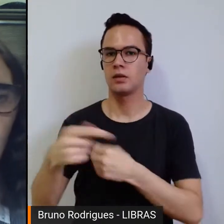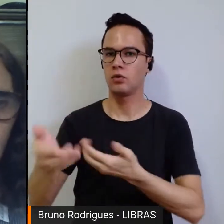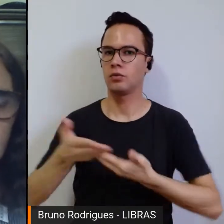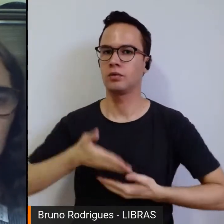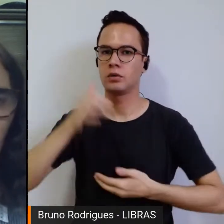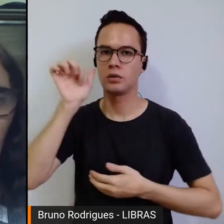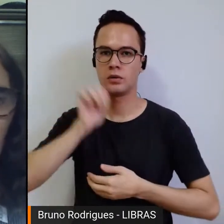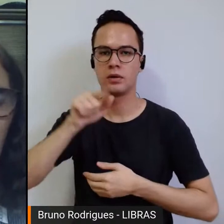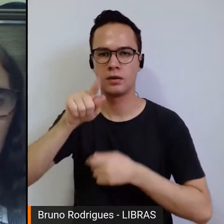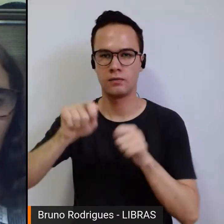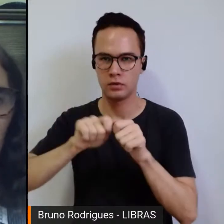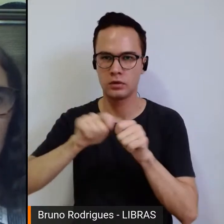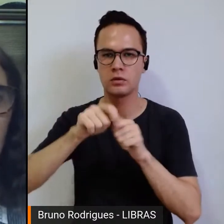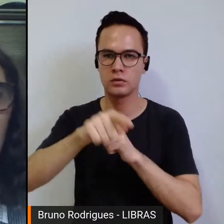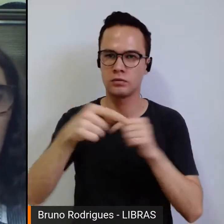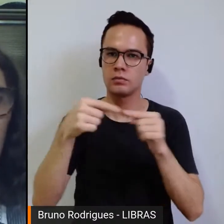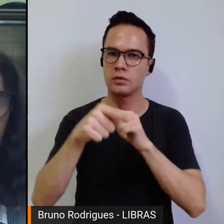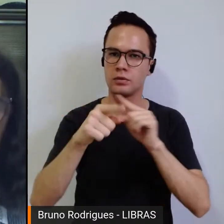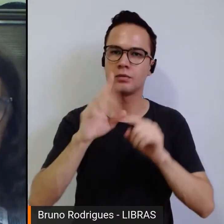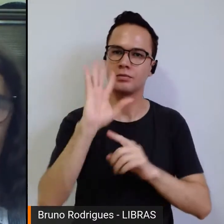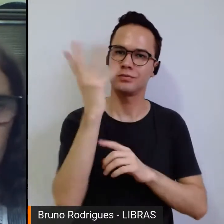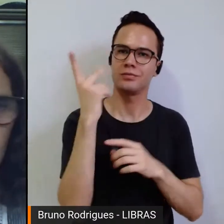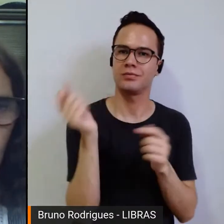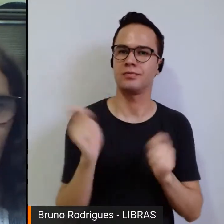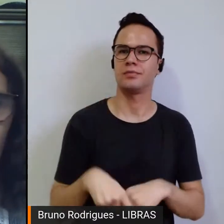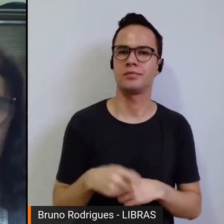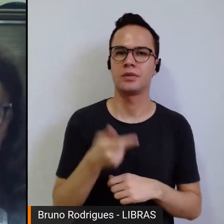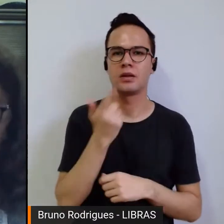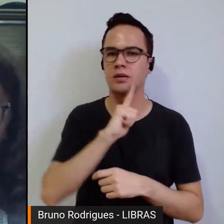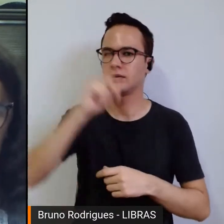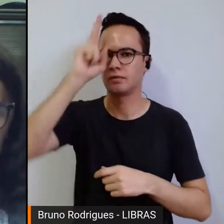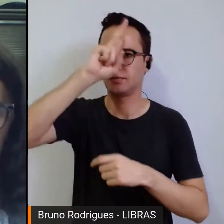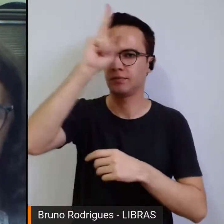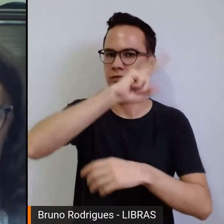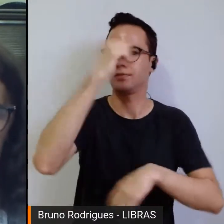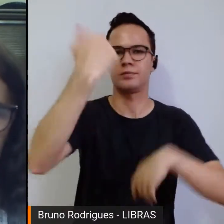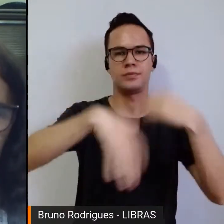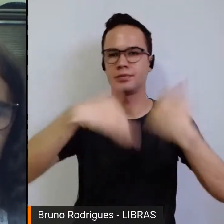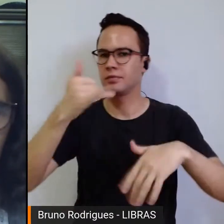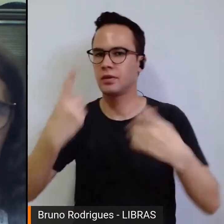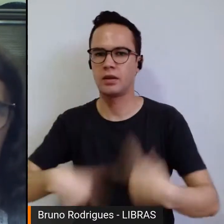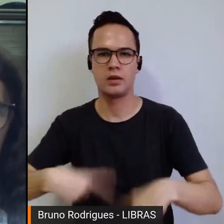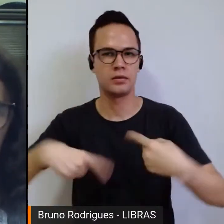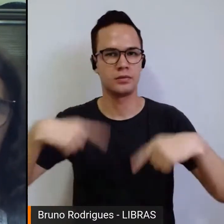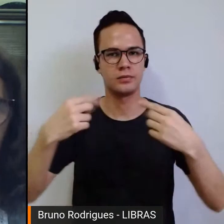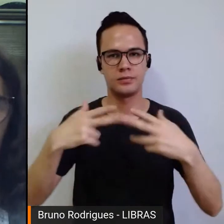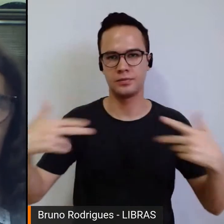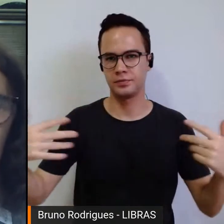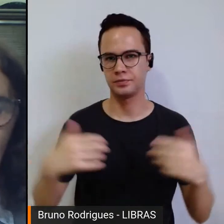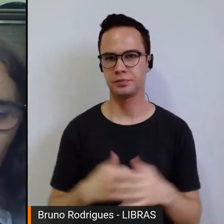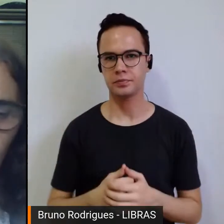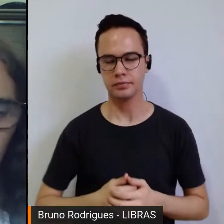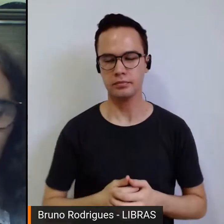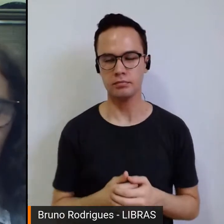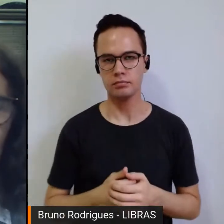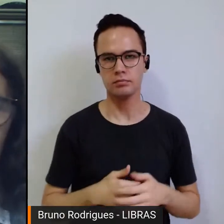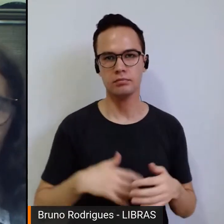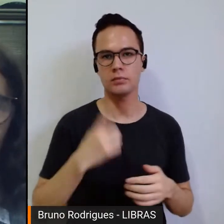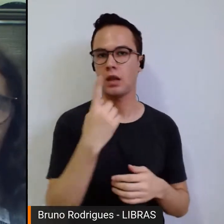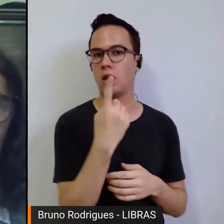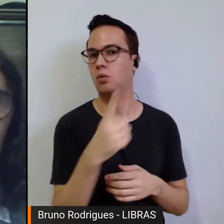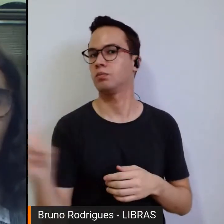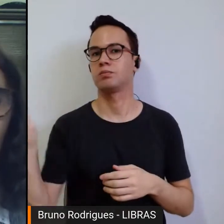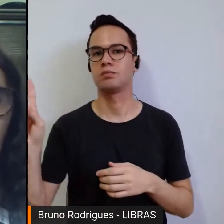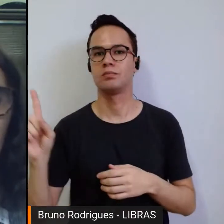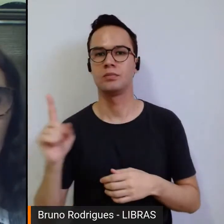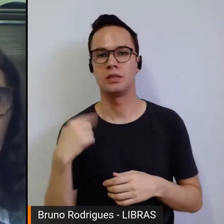fizeram e fazem a modalidade acontecer para que contem suas histórias, discutam temas relacionados a isso. E a última grande